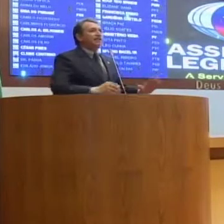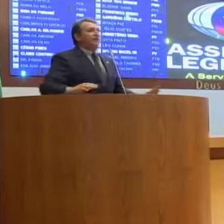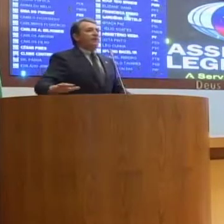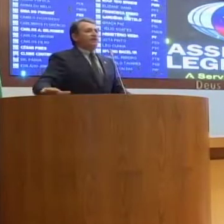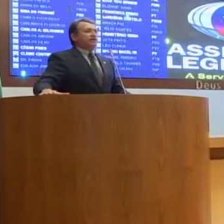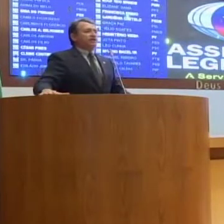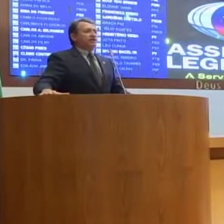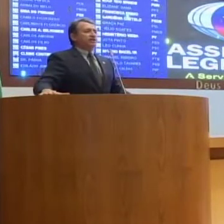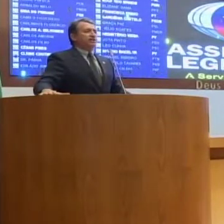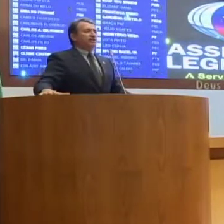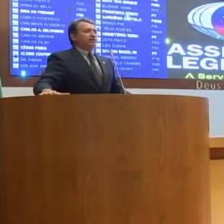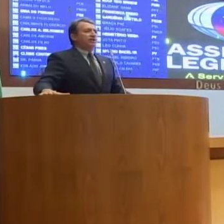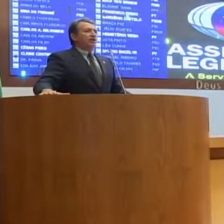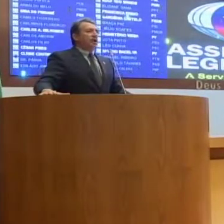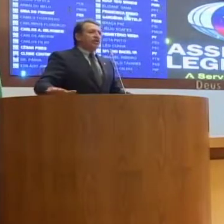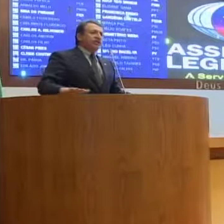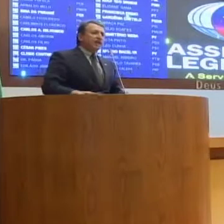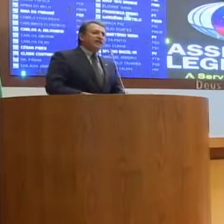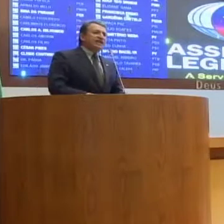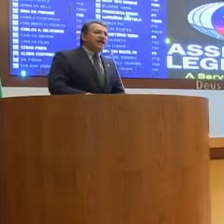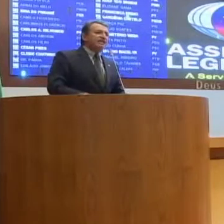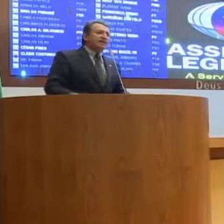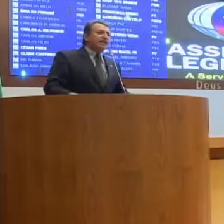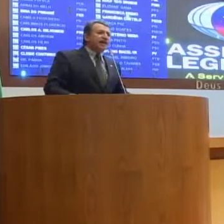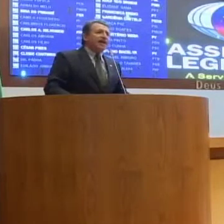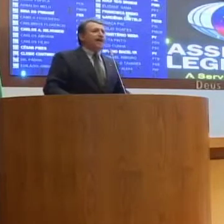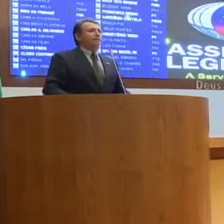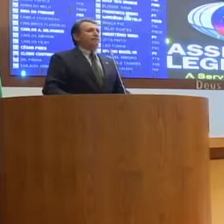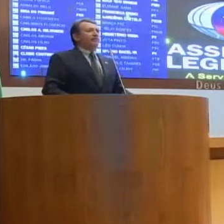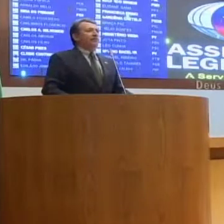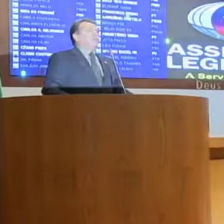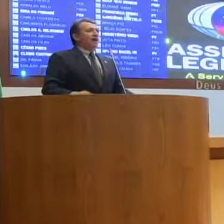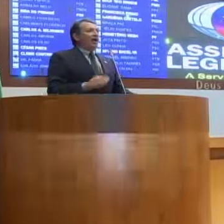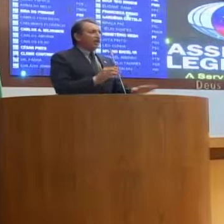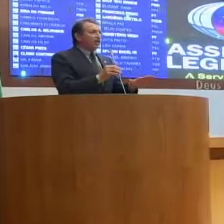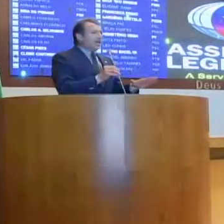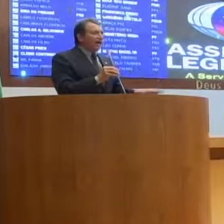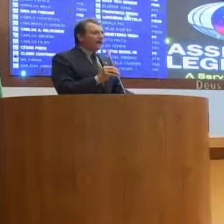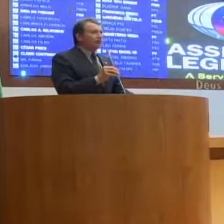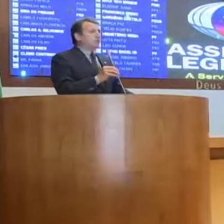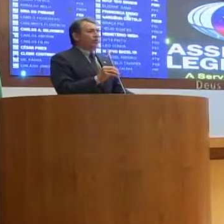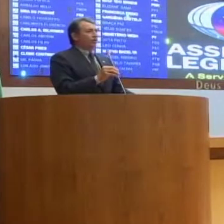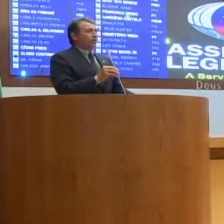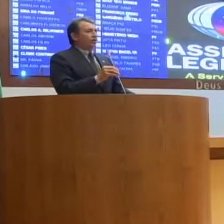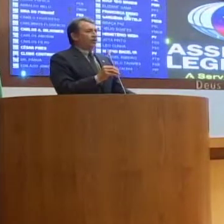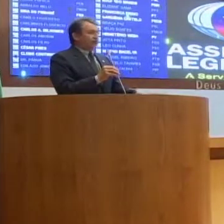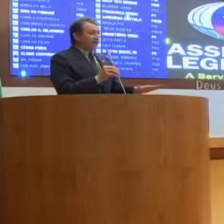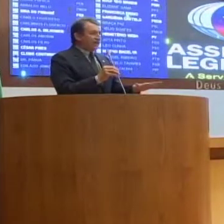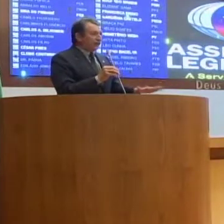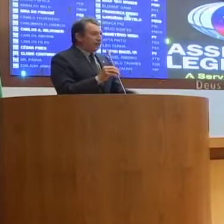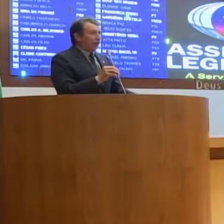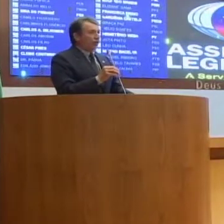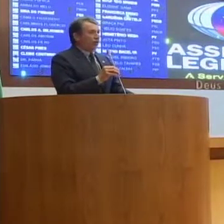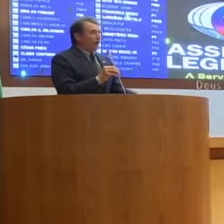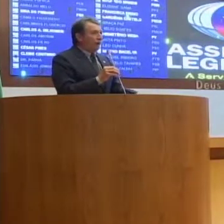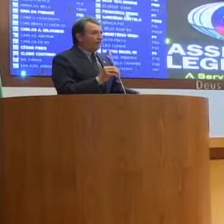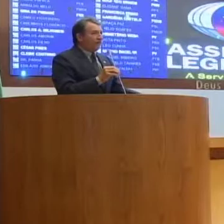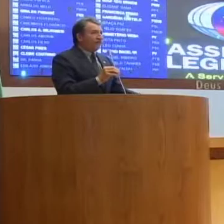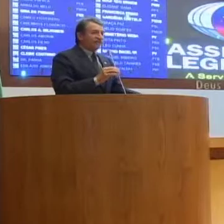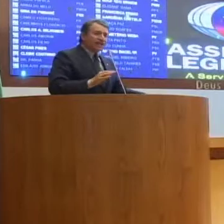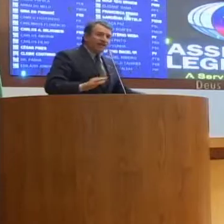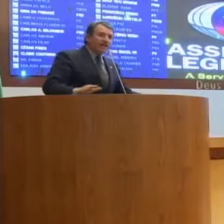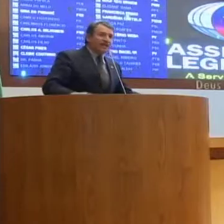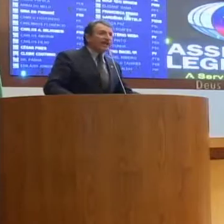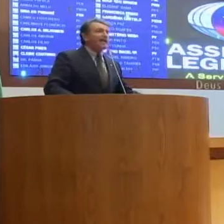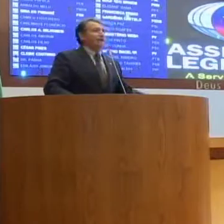bloquear as informações. Nós temos que respeitar. É o direito do senador Lobo